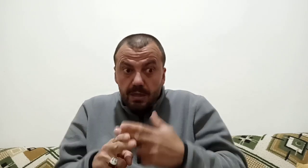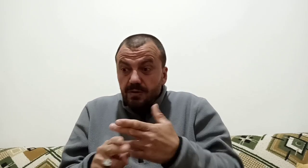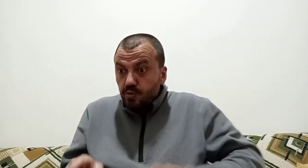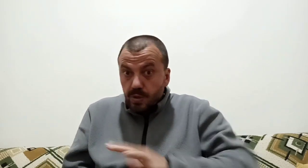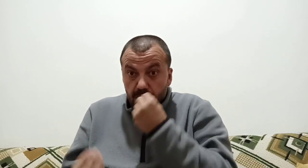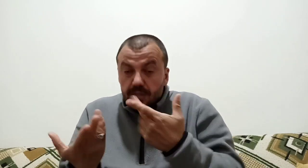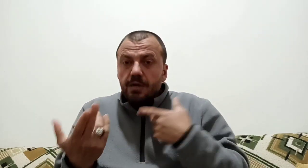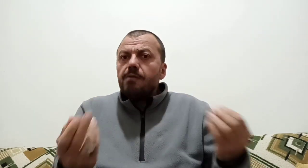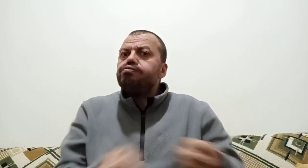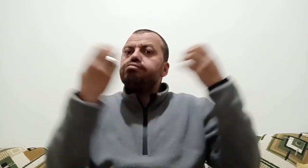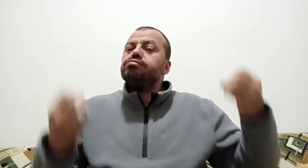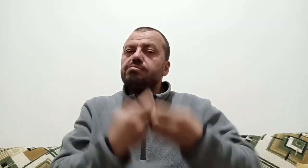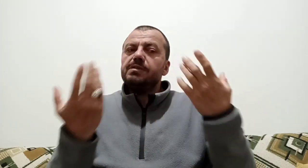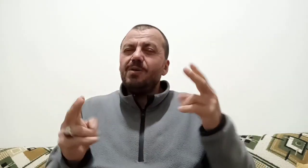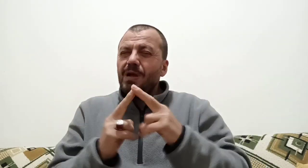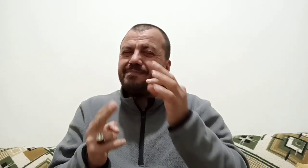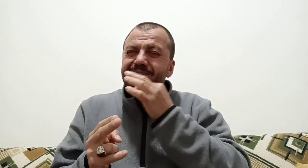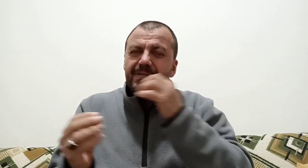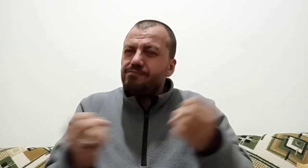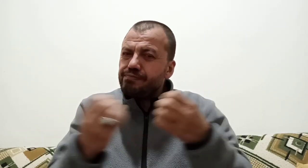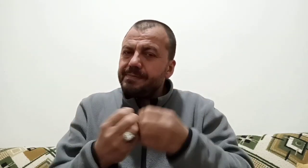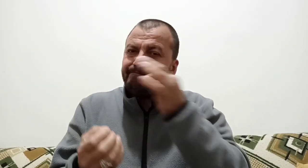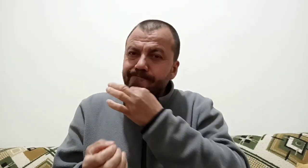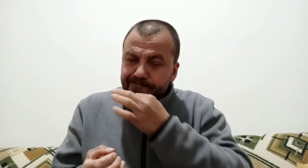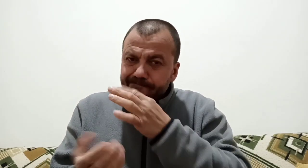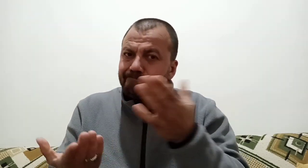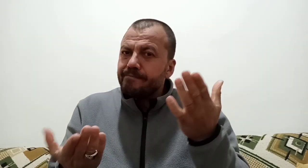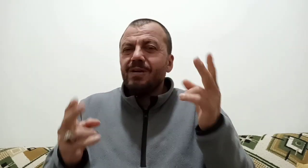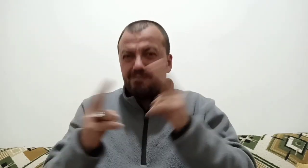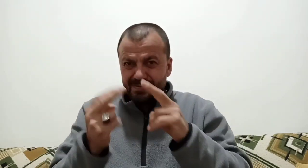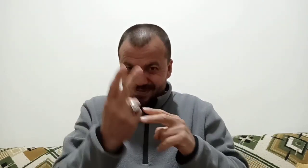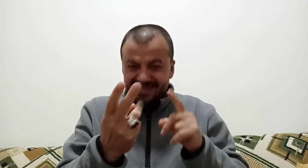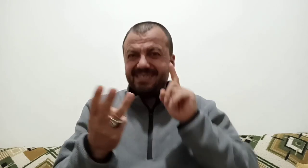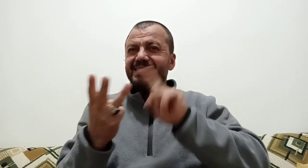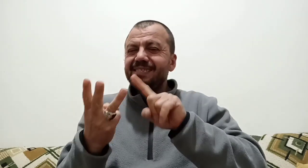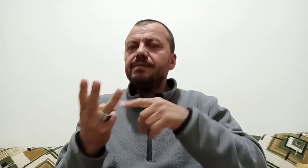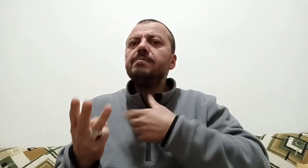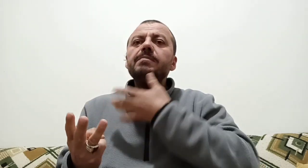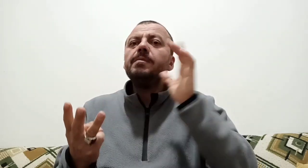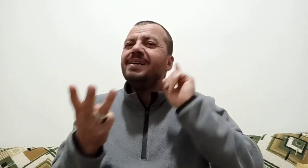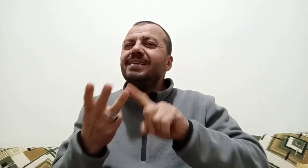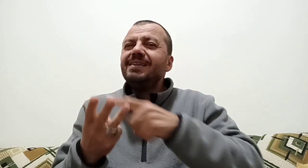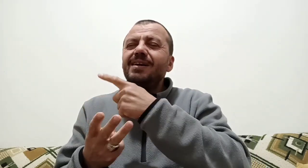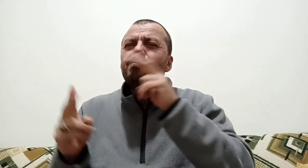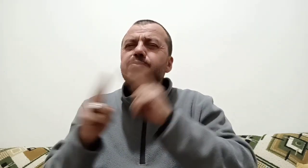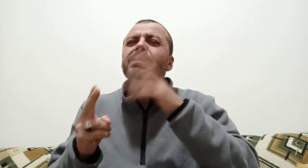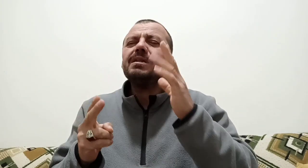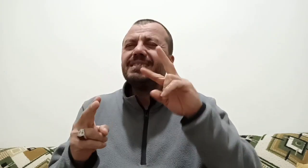sonra bu sefer de tekrar maske maskenler de diyorlar maskem yok işte evde bıraktım